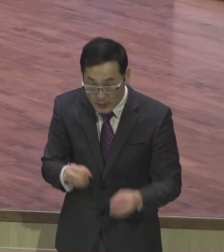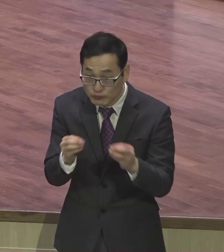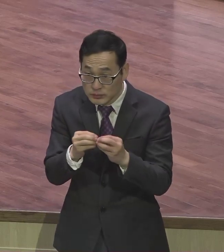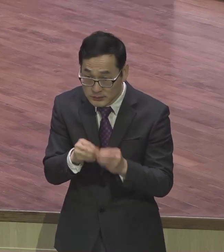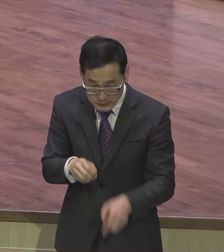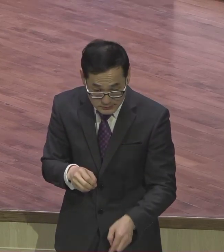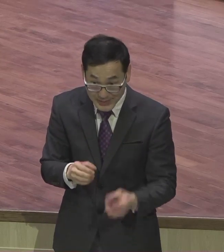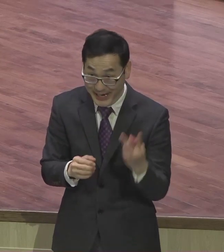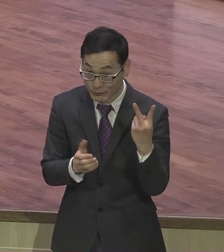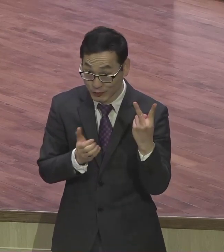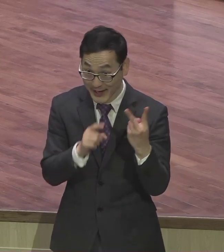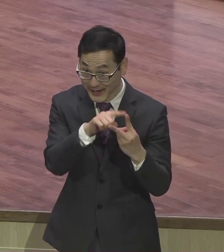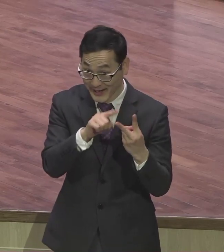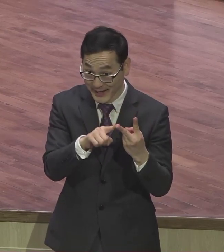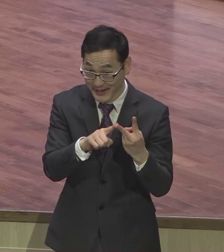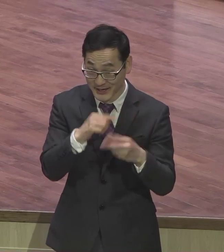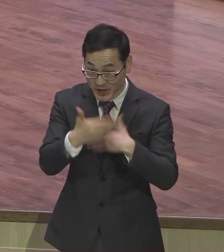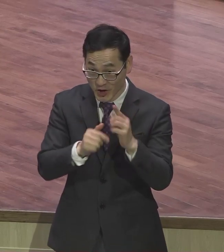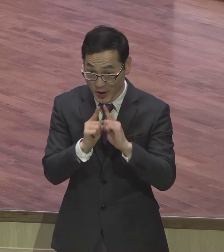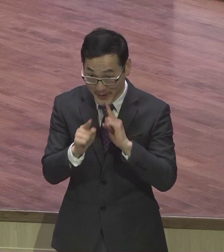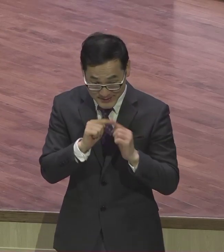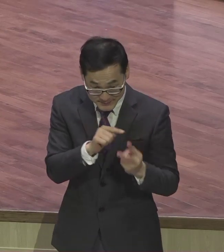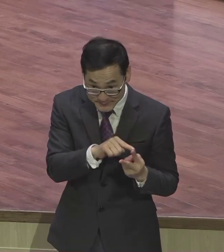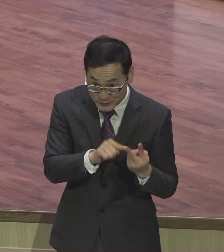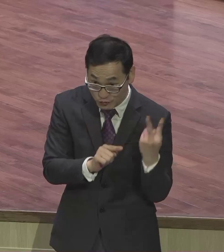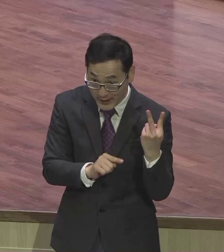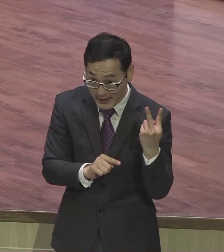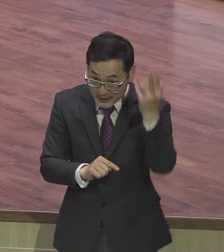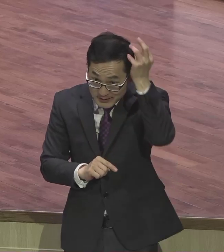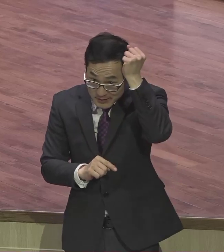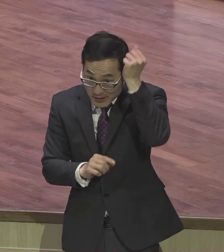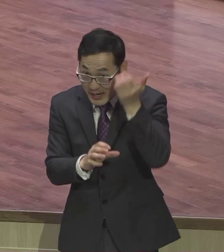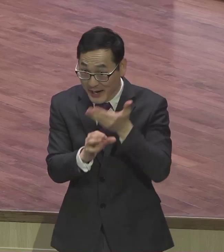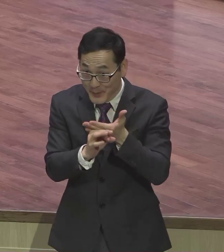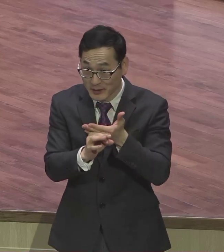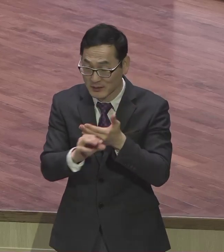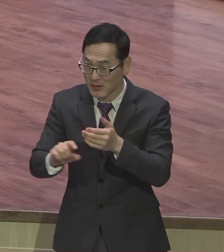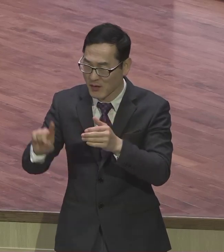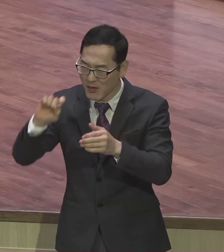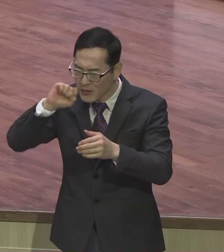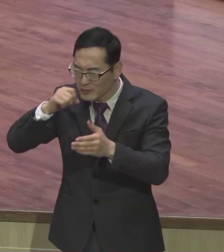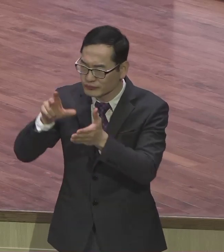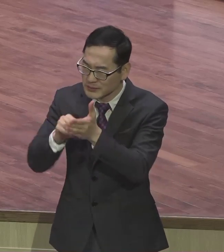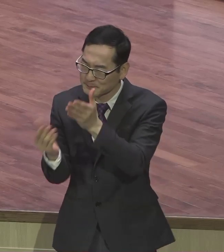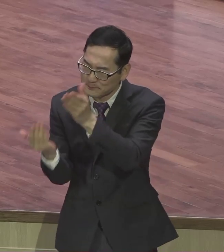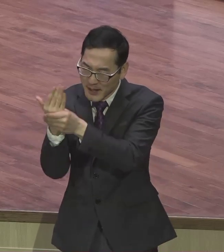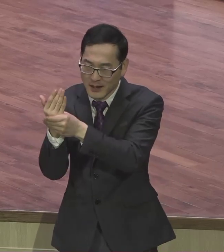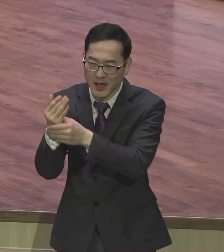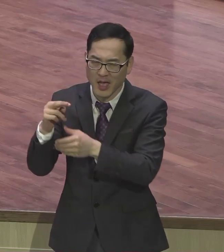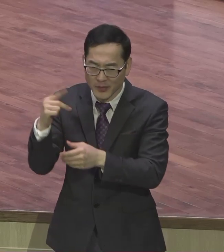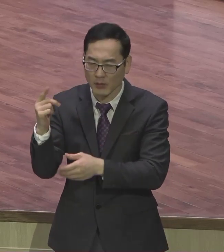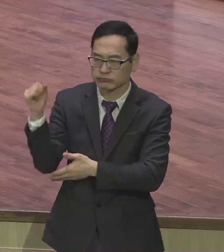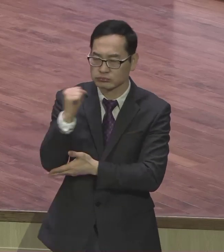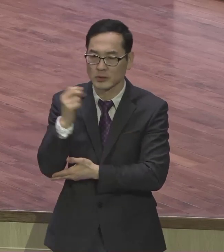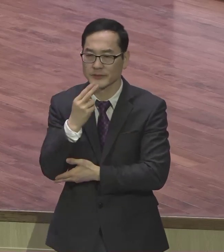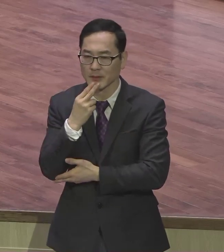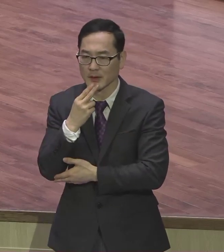어떤 문제와 사건 속에서도 흔들리지 않아요 흔들리지 않아요 문제 사건은 계속